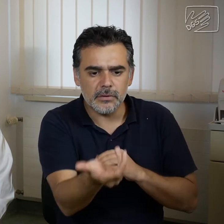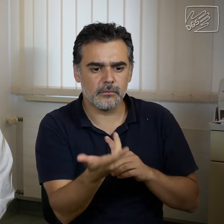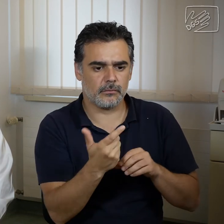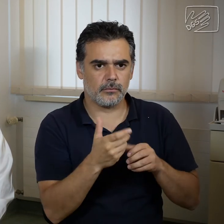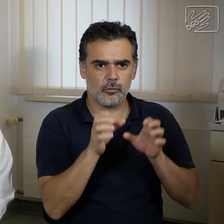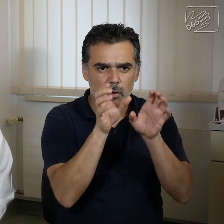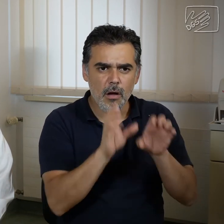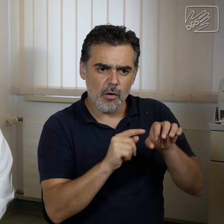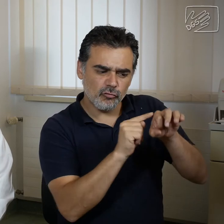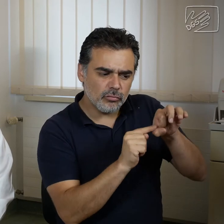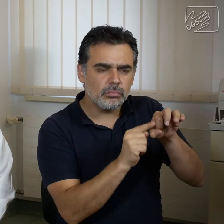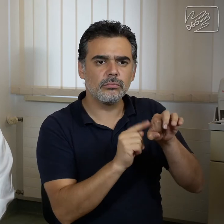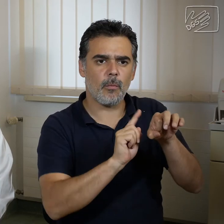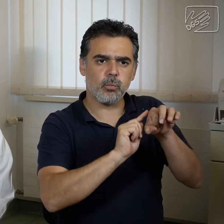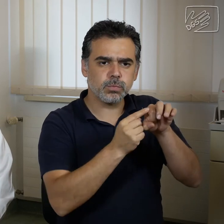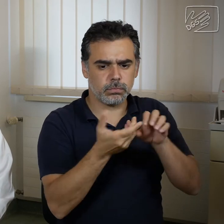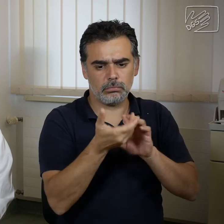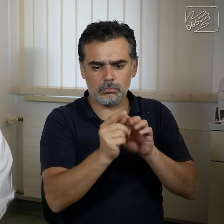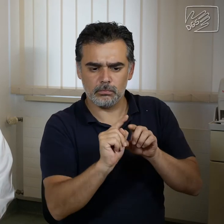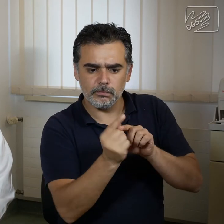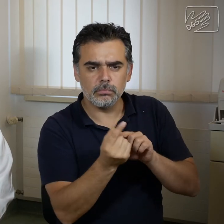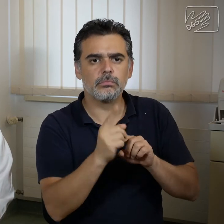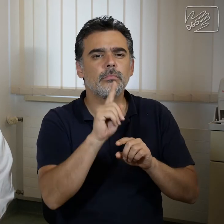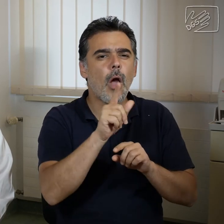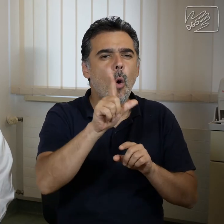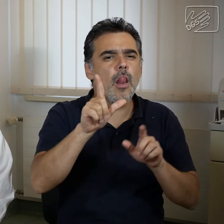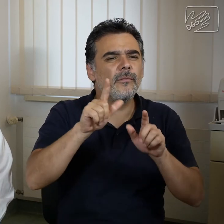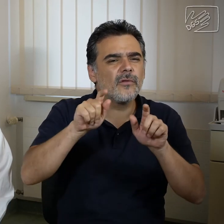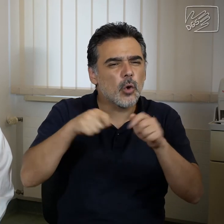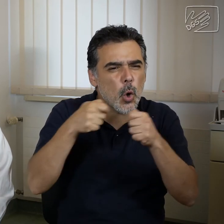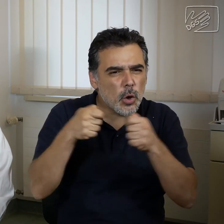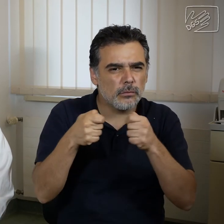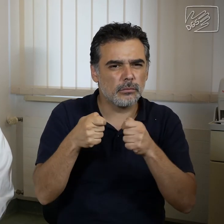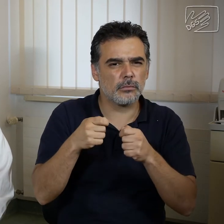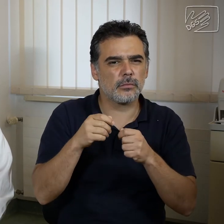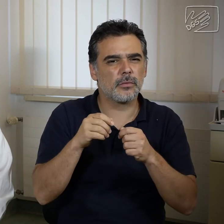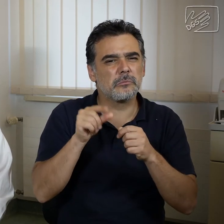kommt noch ein Lymphknoten, der im gleichen Raum sozusagen eher vergrößert ist.